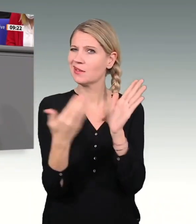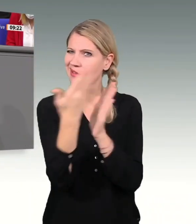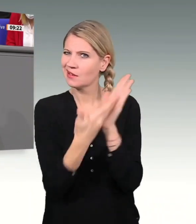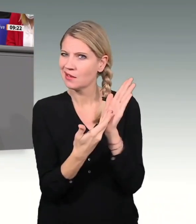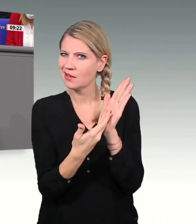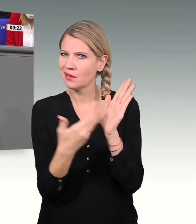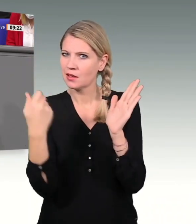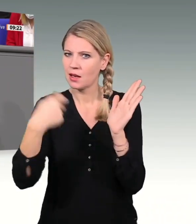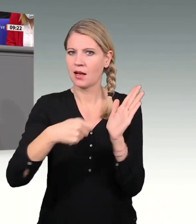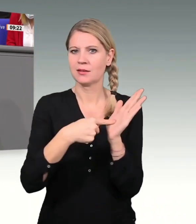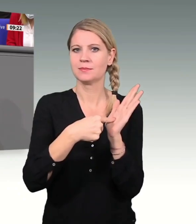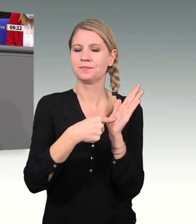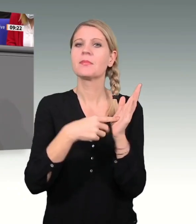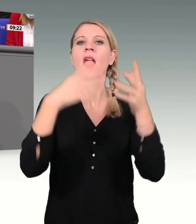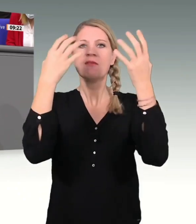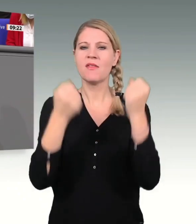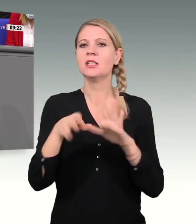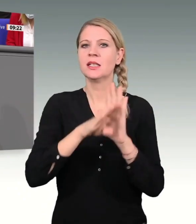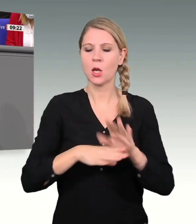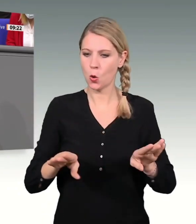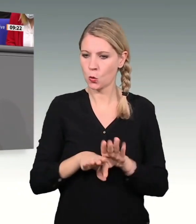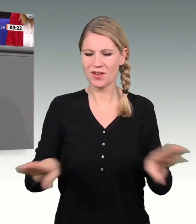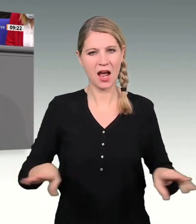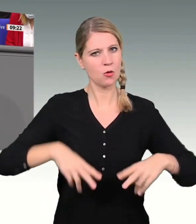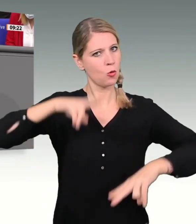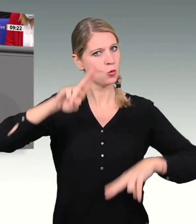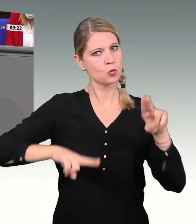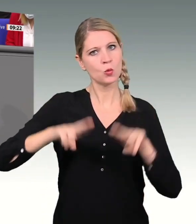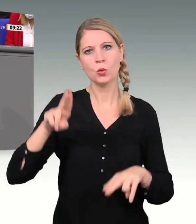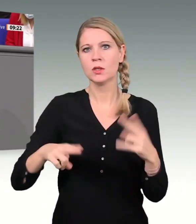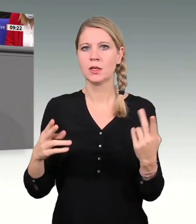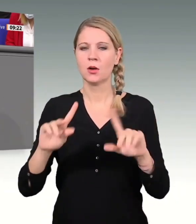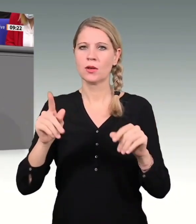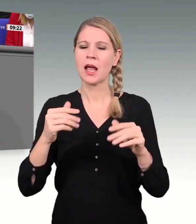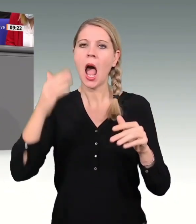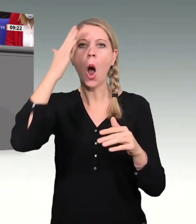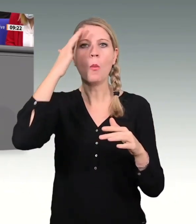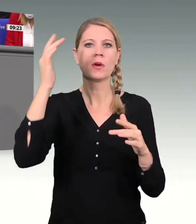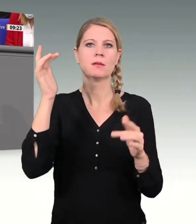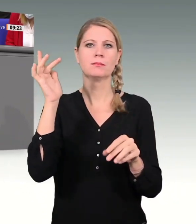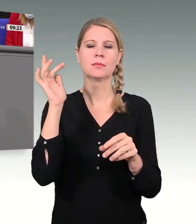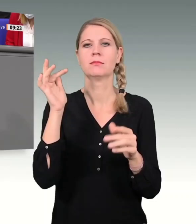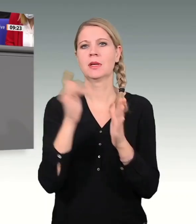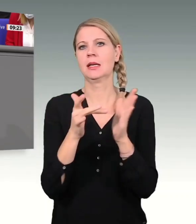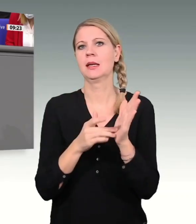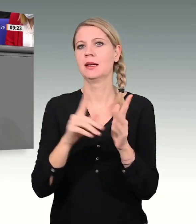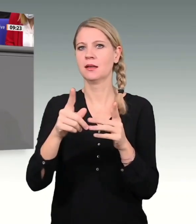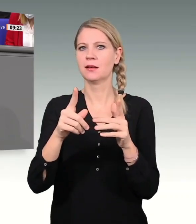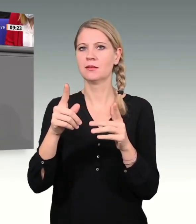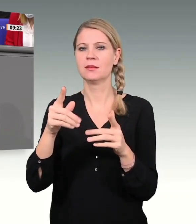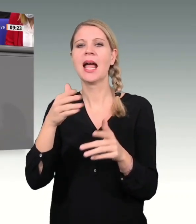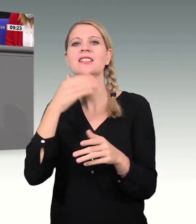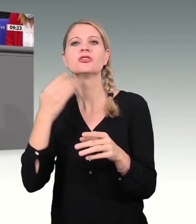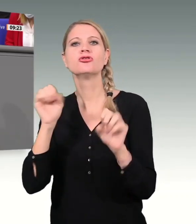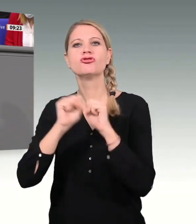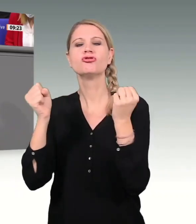sind die verfassungsrechtlichen Grundlagen sehr unterschiedlich. Und der Hauptkritikpunkt des hessischen Staatsgerichtshofs war